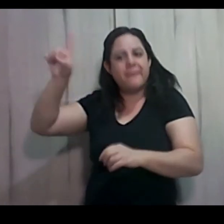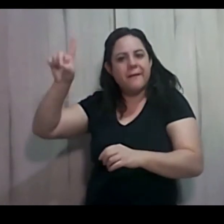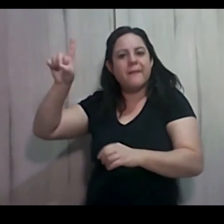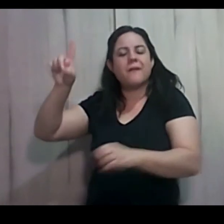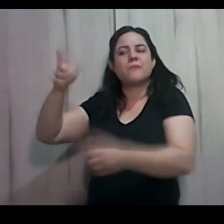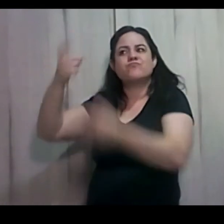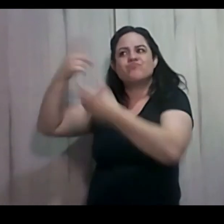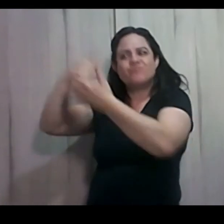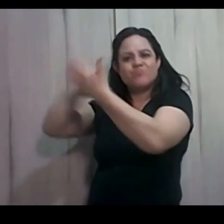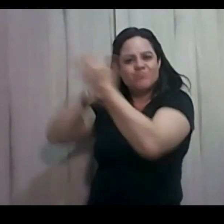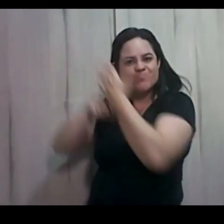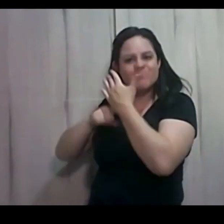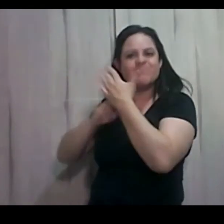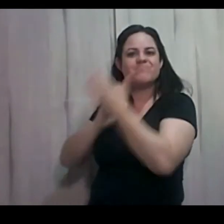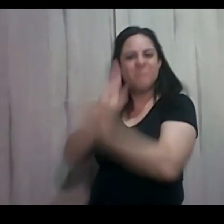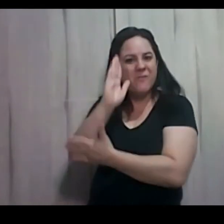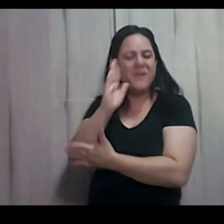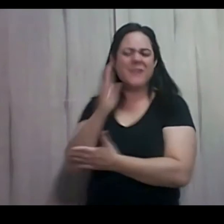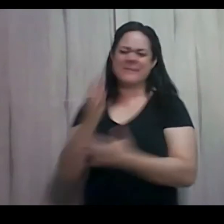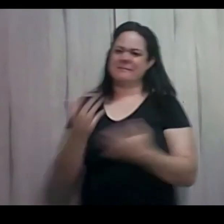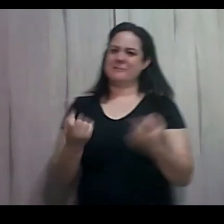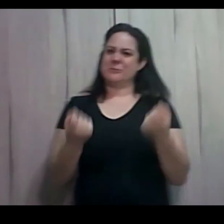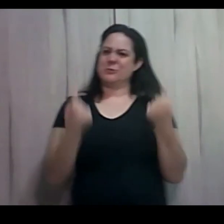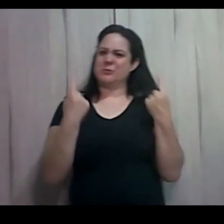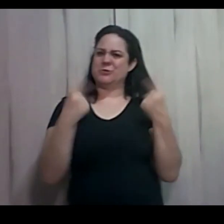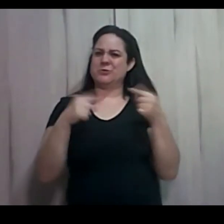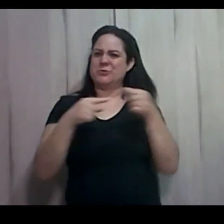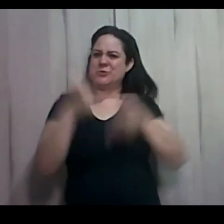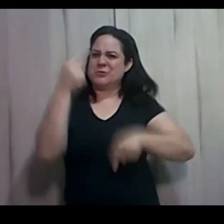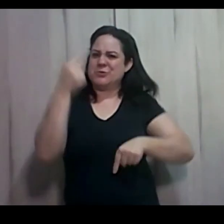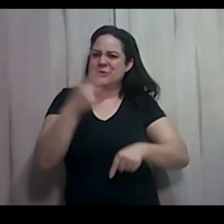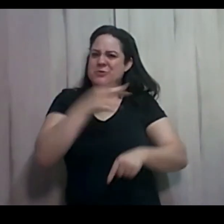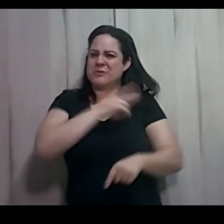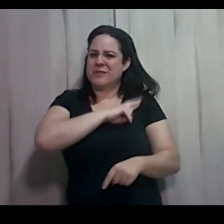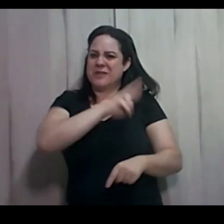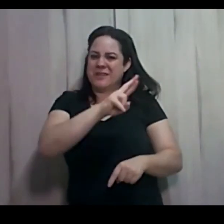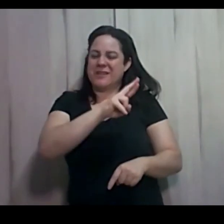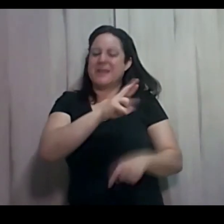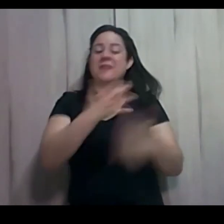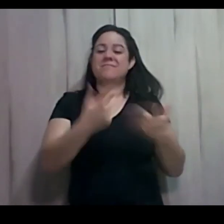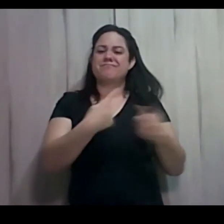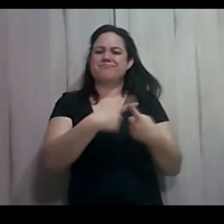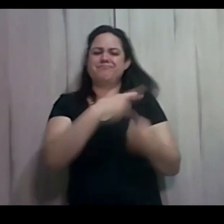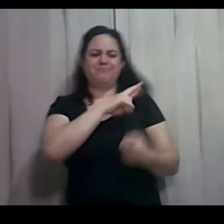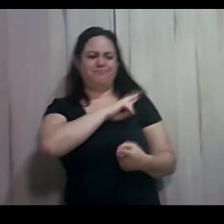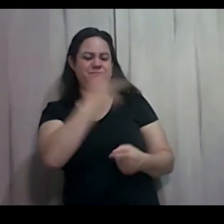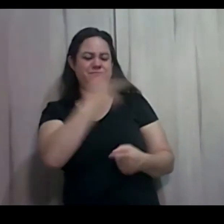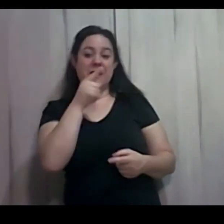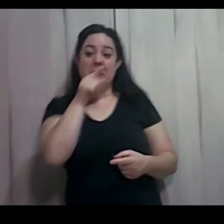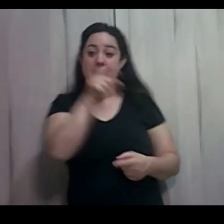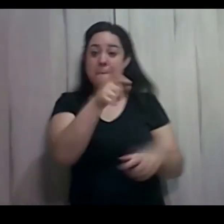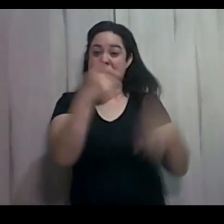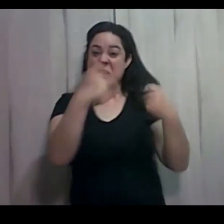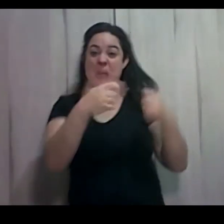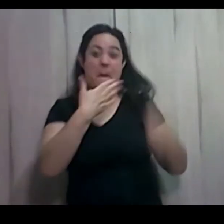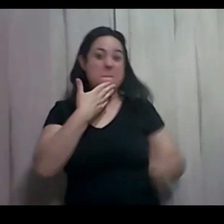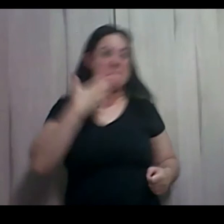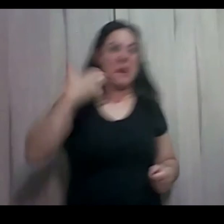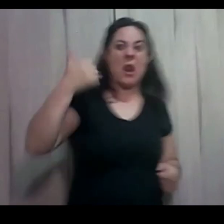É o paradoxo da religião, né? Enquanto a religião fica dizendo que você tem que ser o melhor, seja o melhor, porque